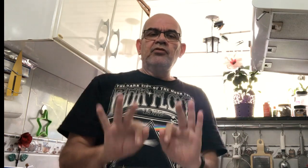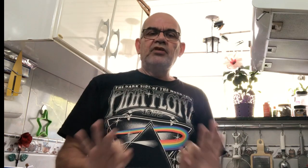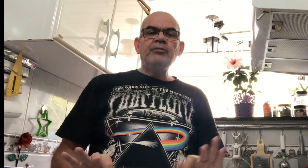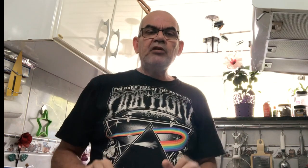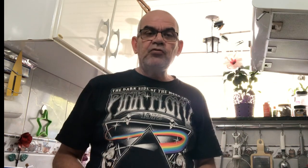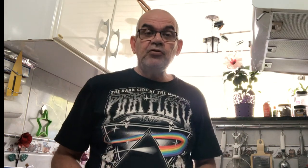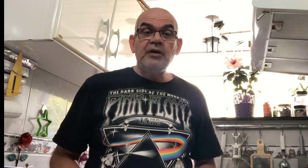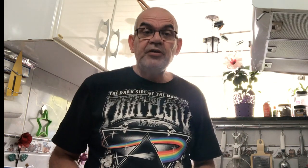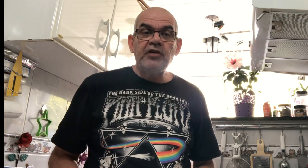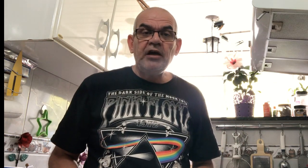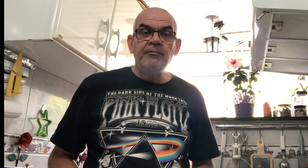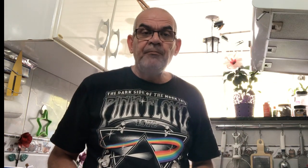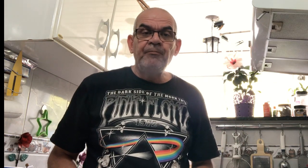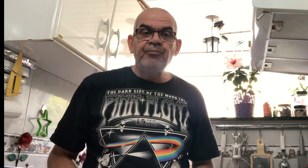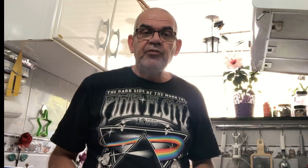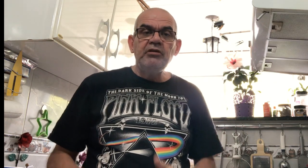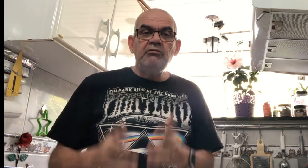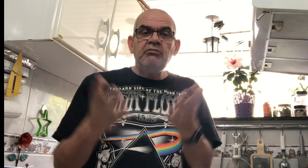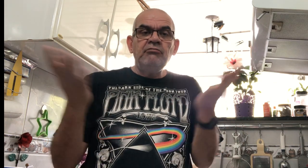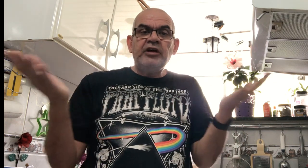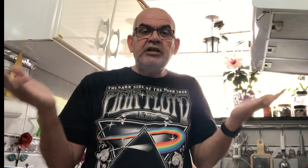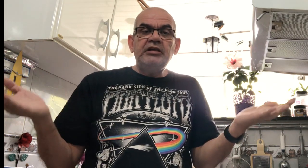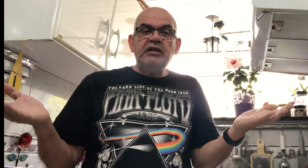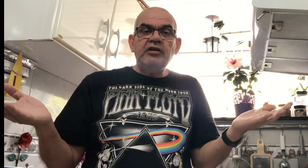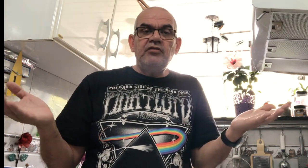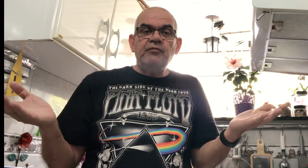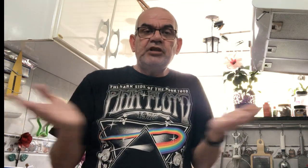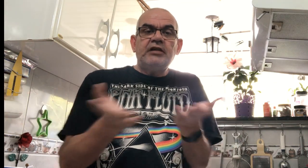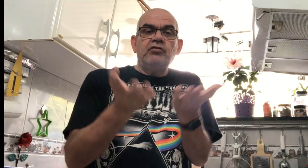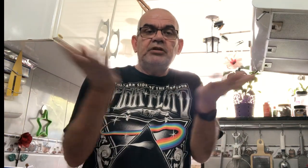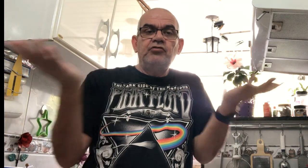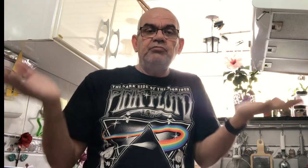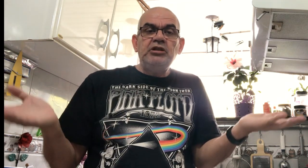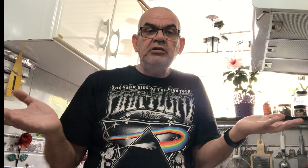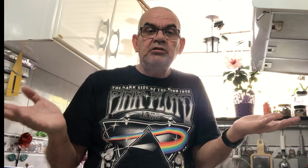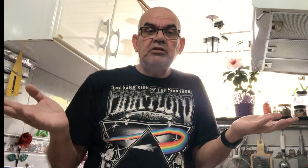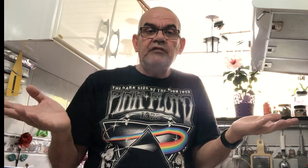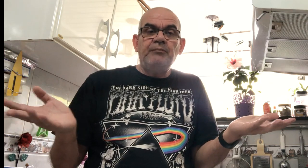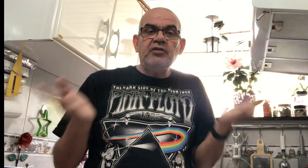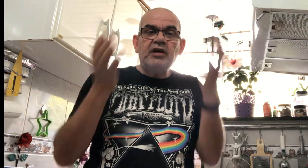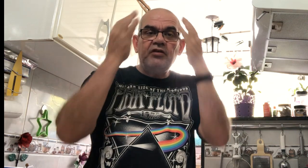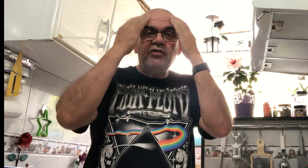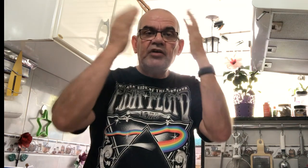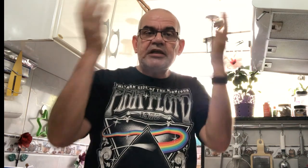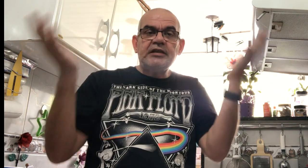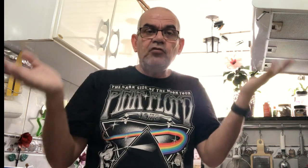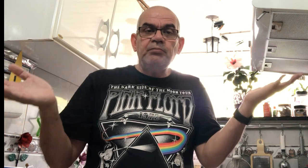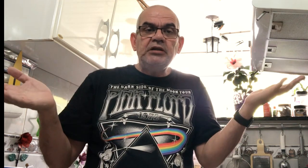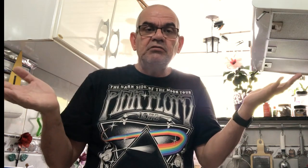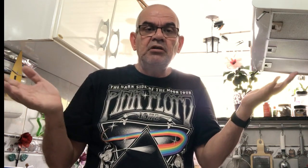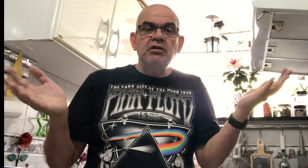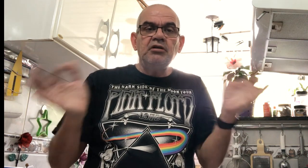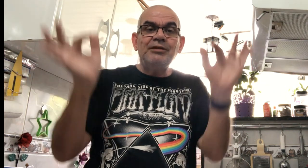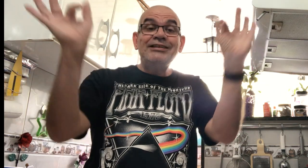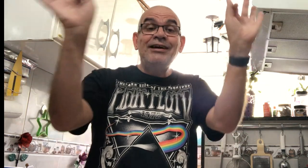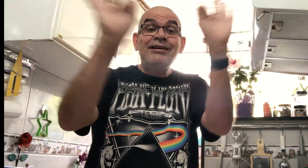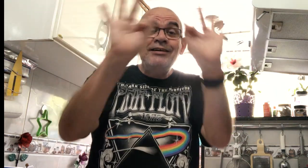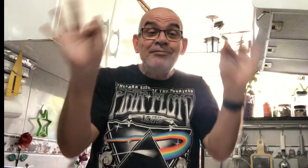Sabe o o surdo vai pensar? Ele não vai entender. vai dizer, você está zombando de mim? Ele vai pensar isso. Esse cara está zombando. Não, mas...